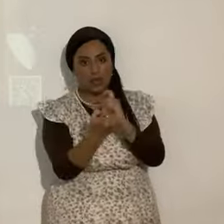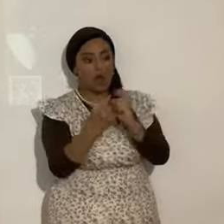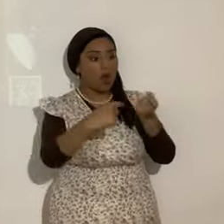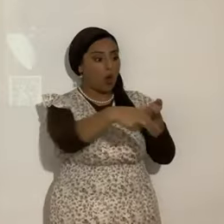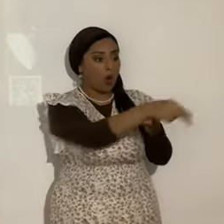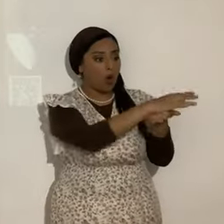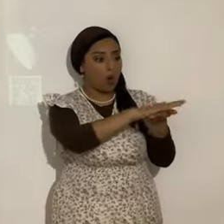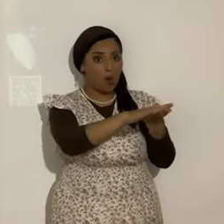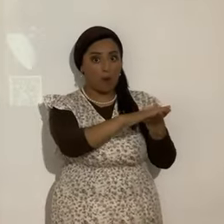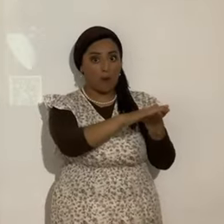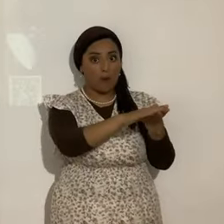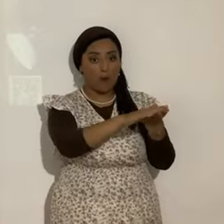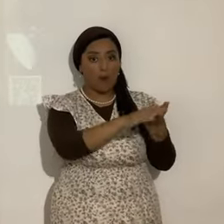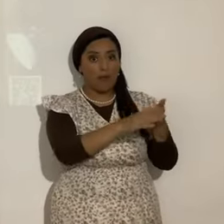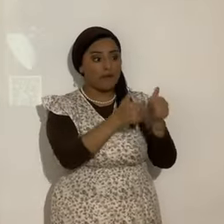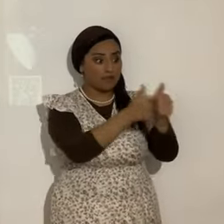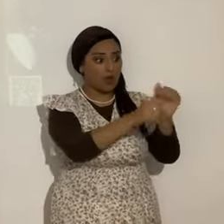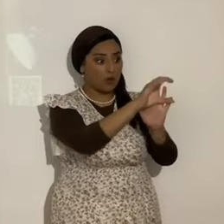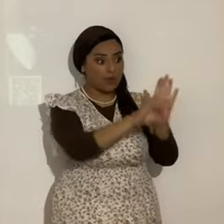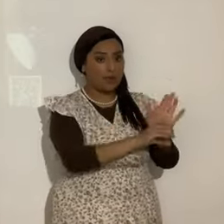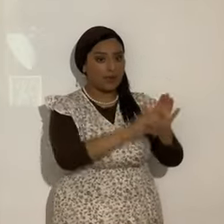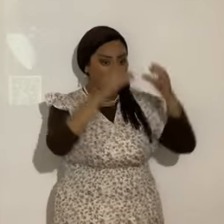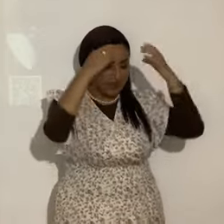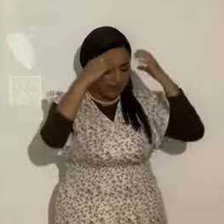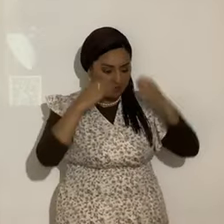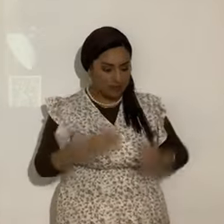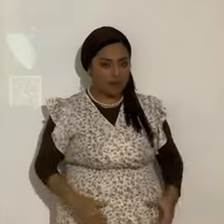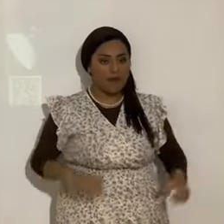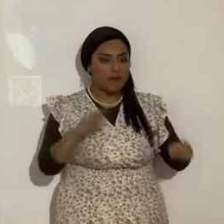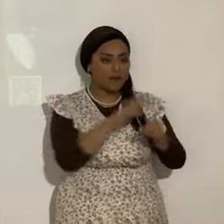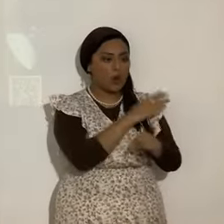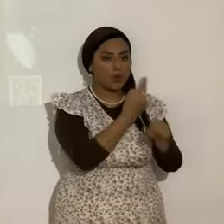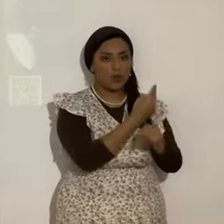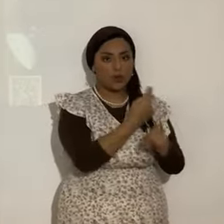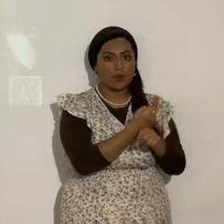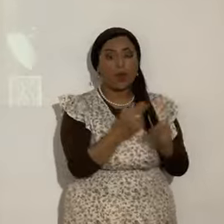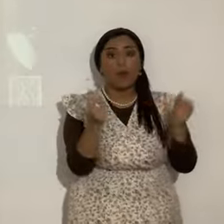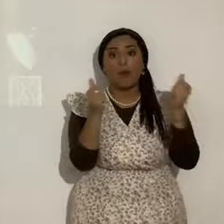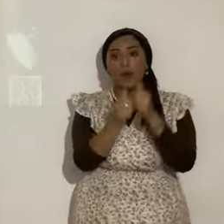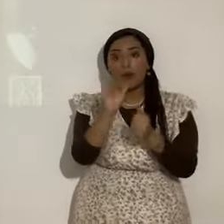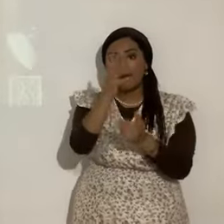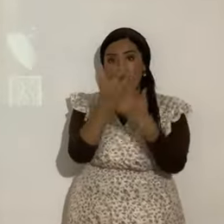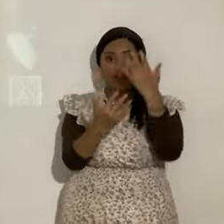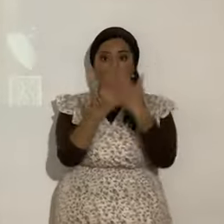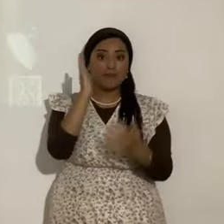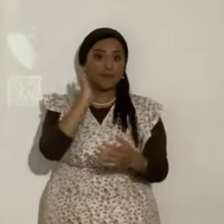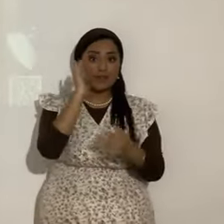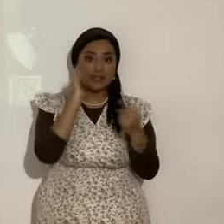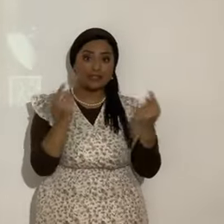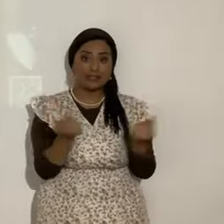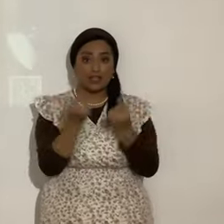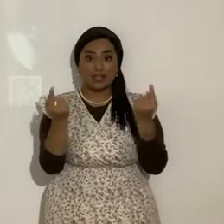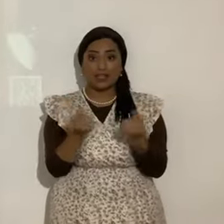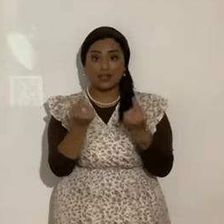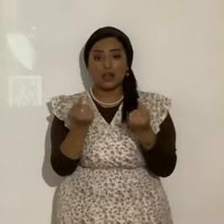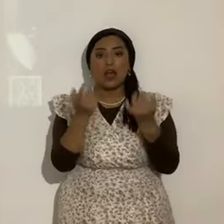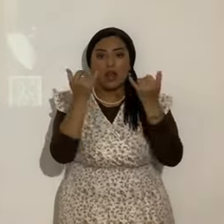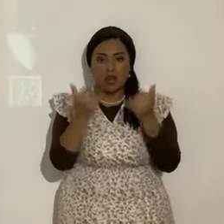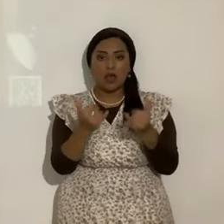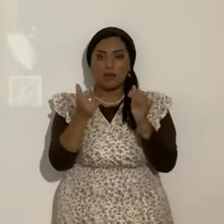vuestros miembros para servir a la justicia. Pues yo siempre lo he dicho. Con las manos con las que pecabas. Ahora glorifica al